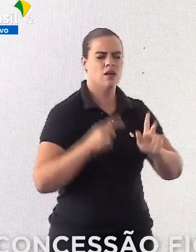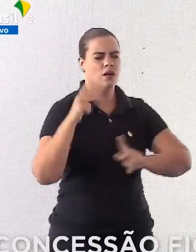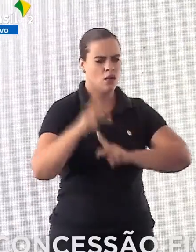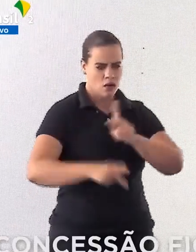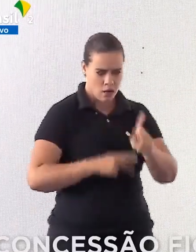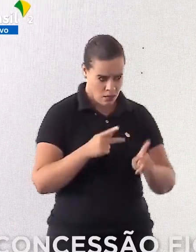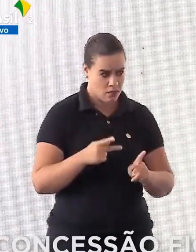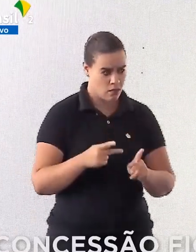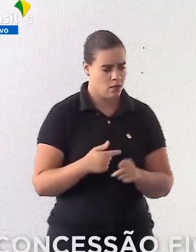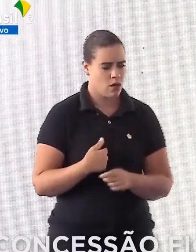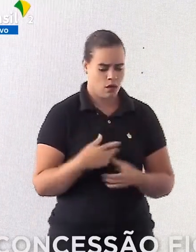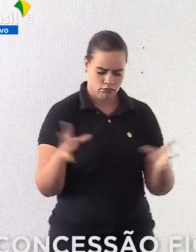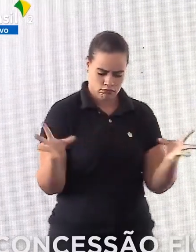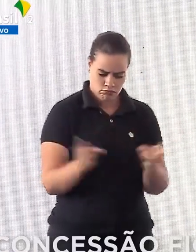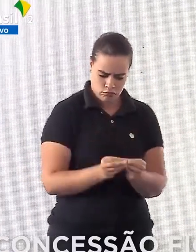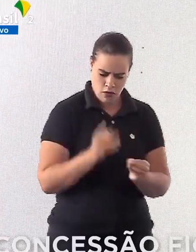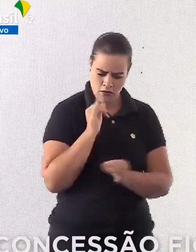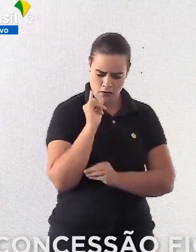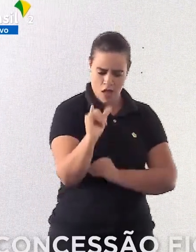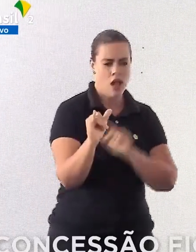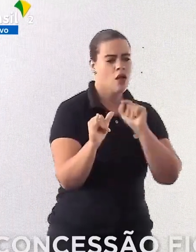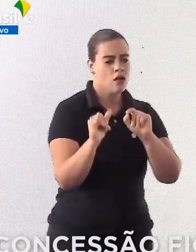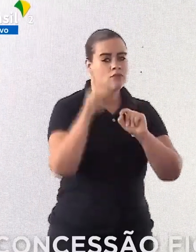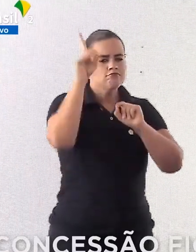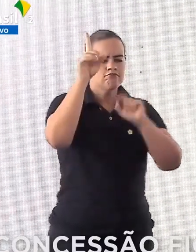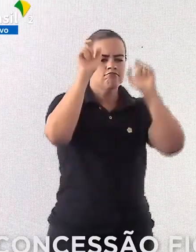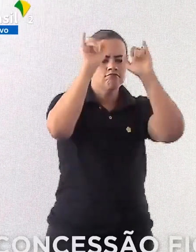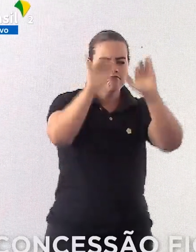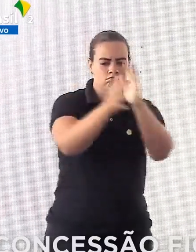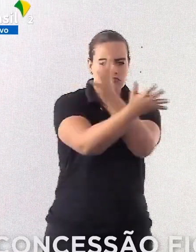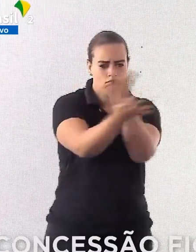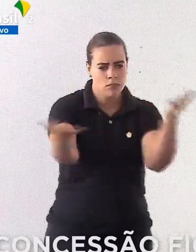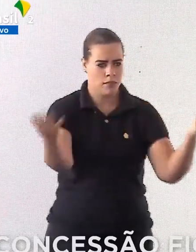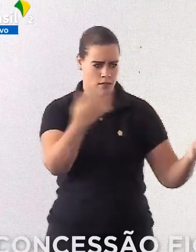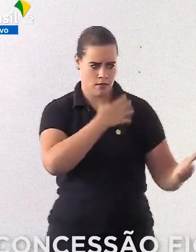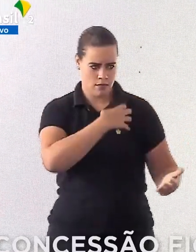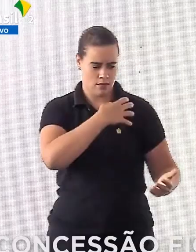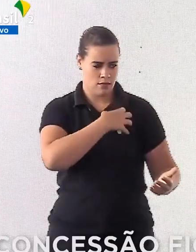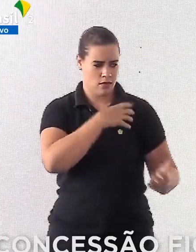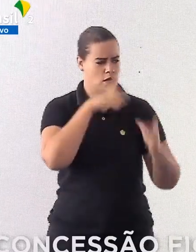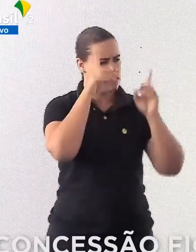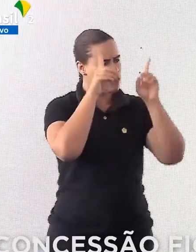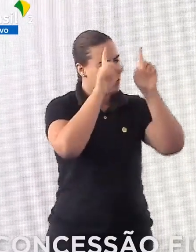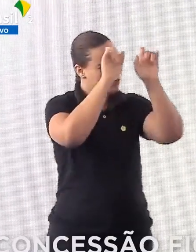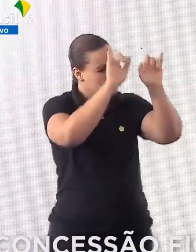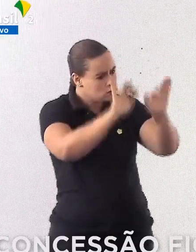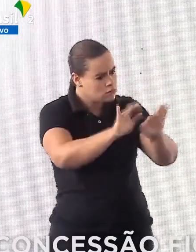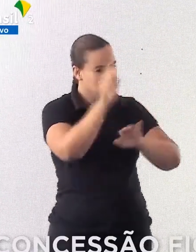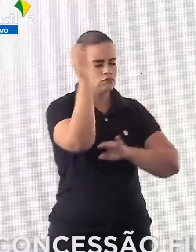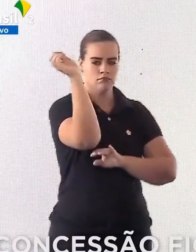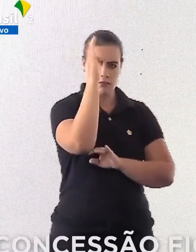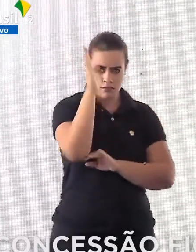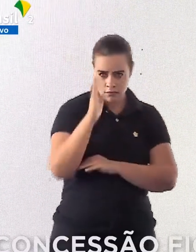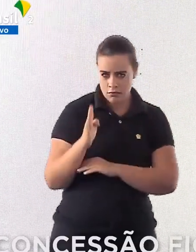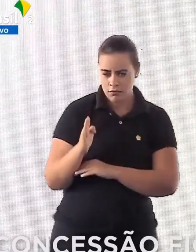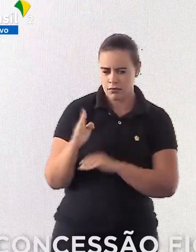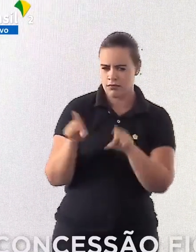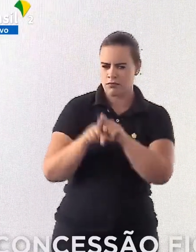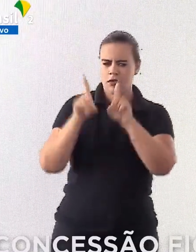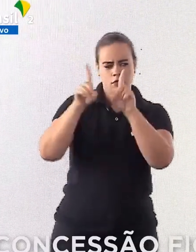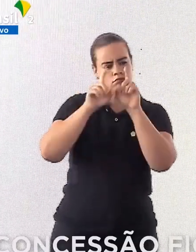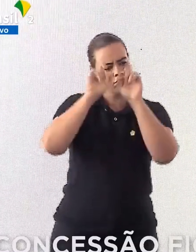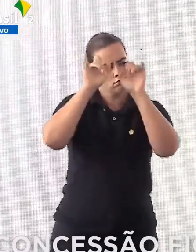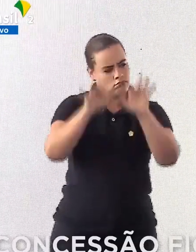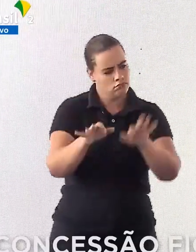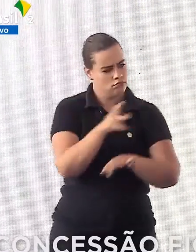Bem, eu termino dizendo, Deus abençoe a Bahia, Deus abençoe o Brasil, Deus